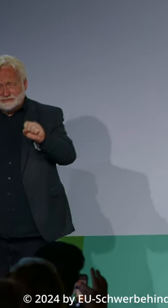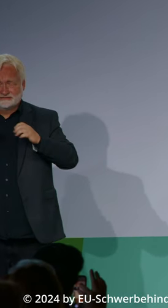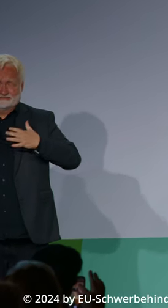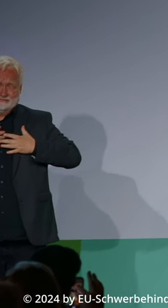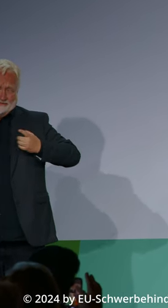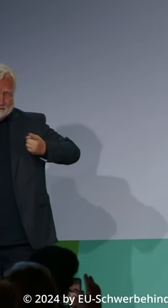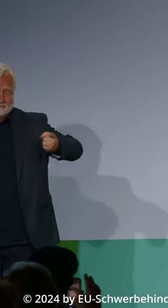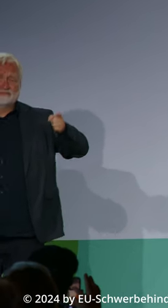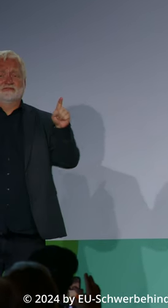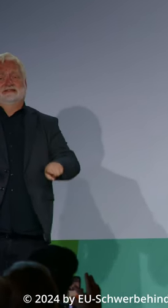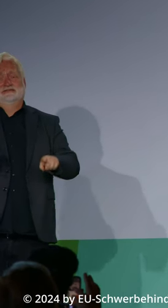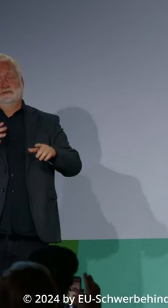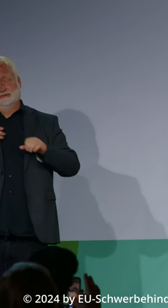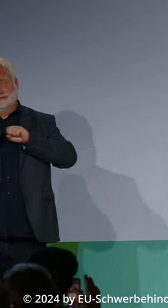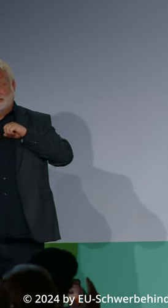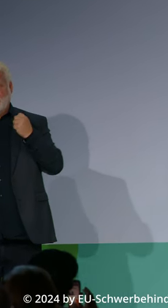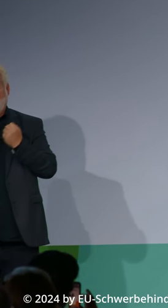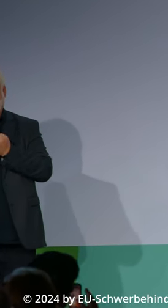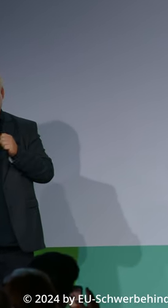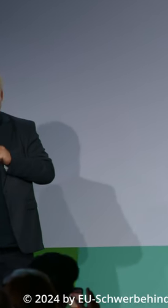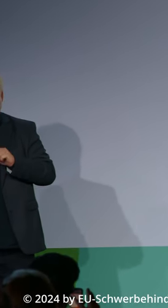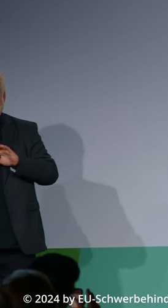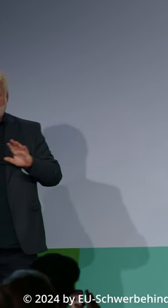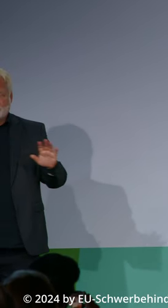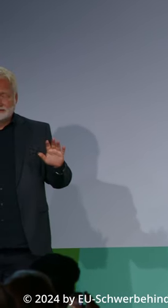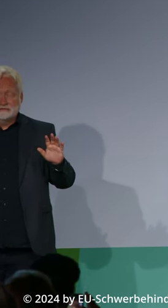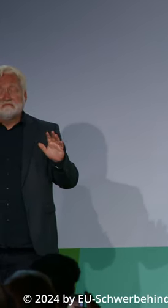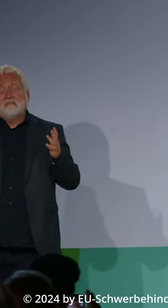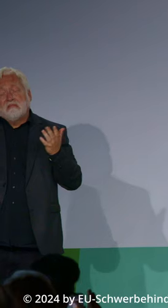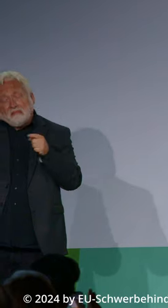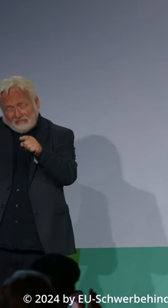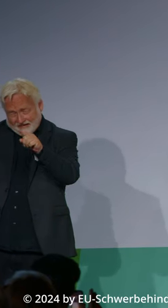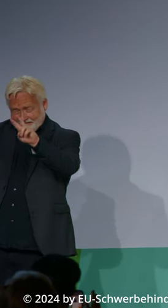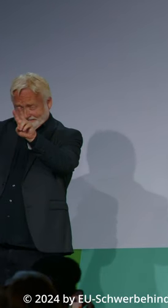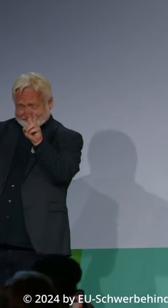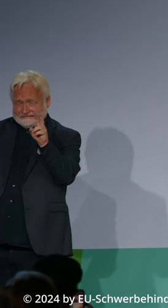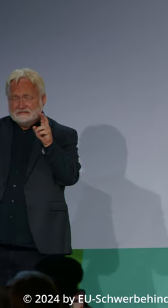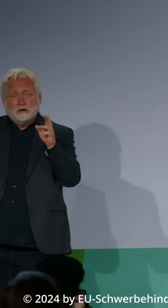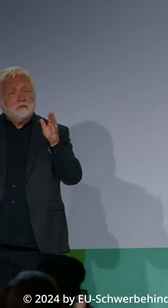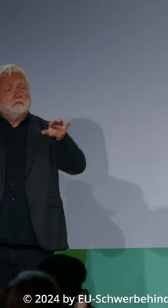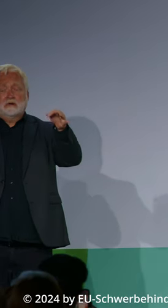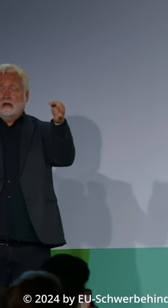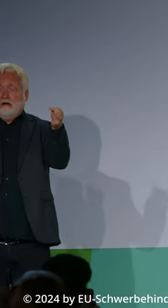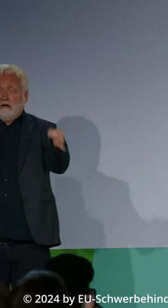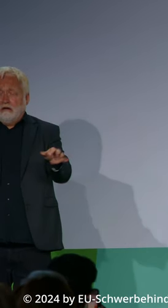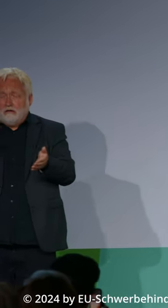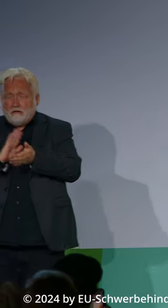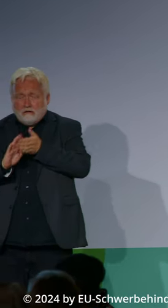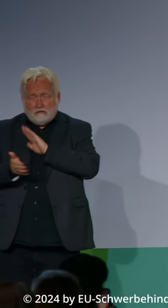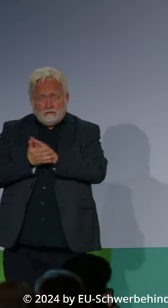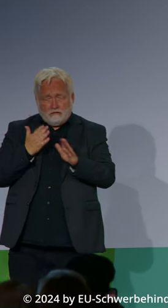1 schützt den Wert- und Achtungsanspruch eines jeden Menschen. Und zwar unabhängig von seinen speziellen Eigenschaften,